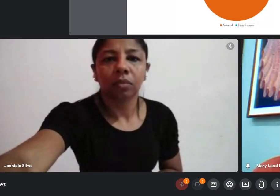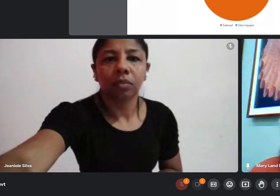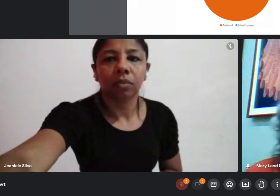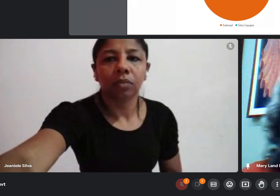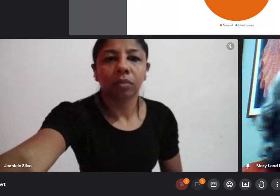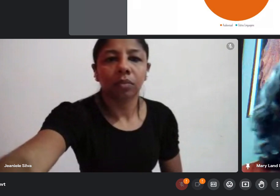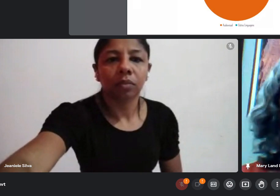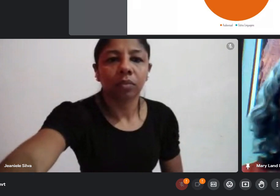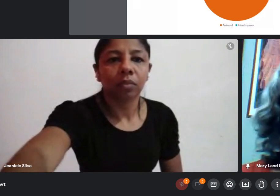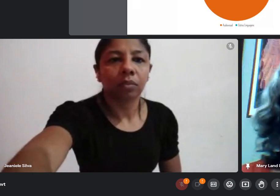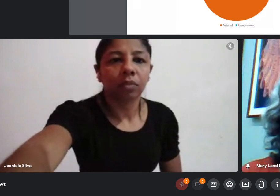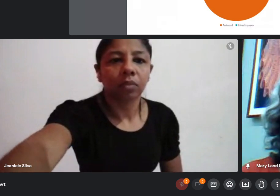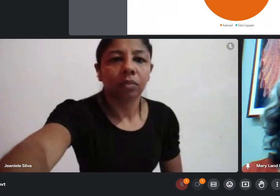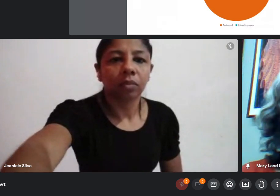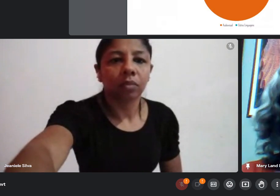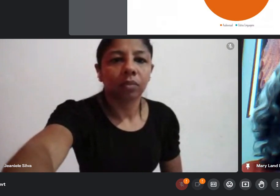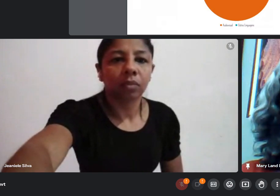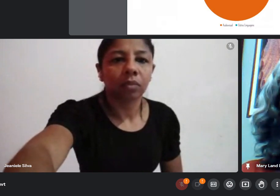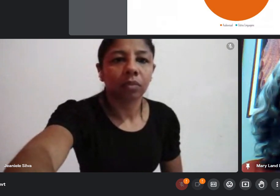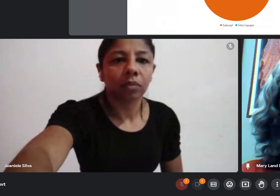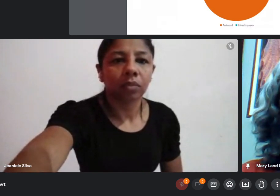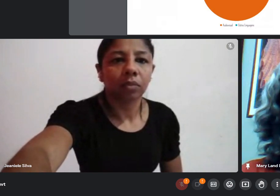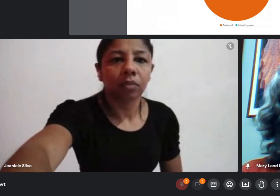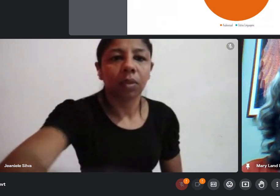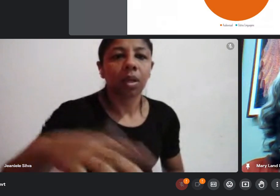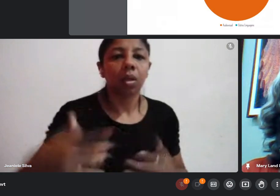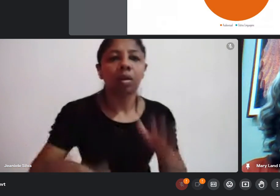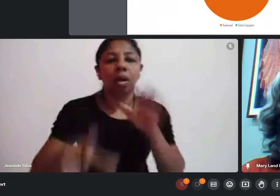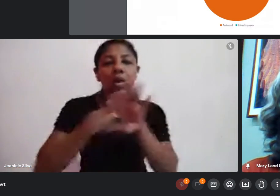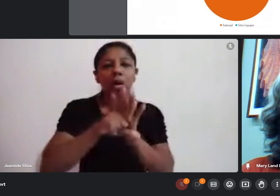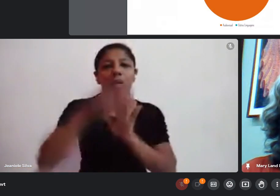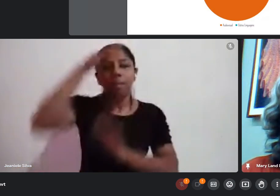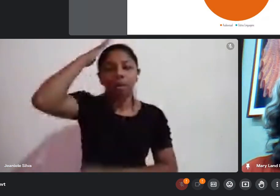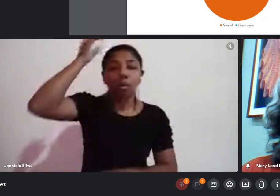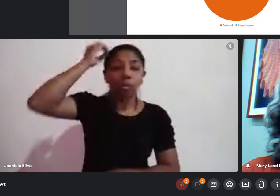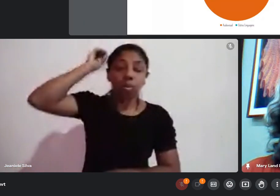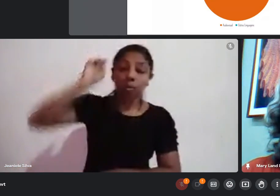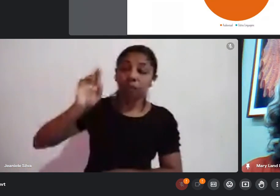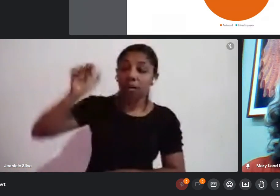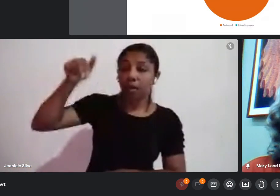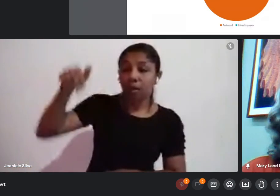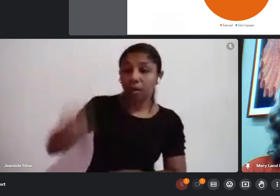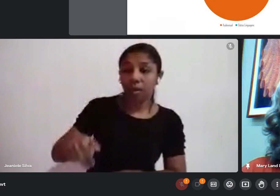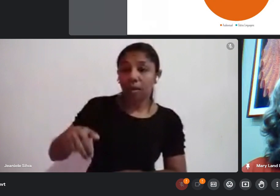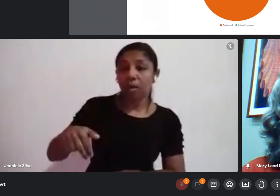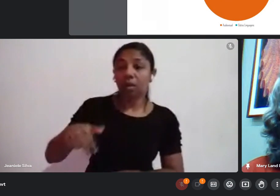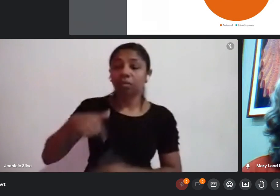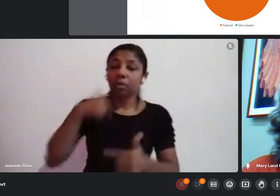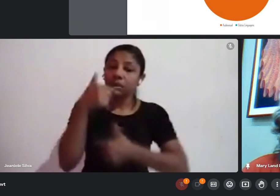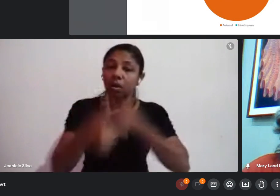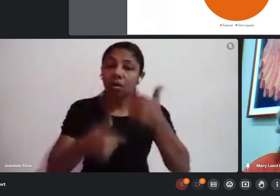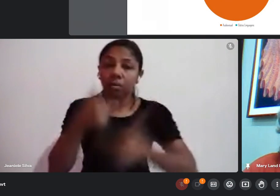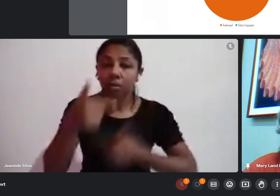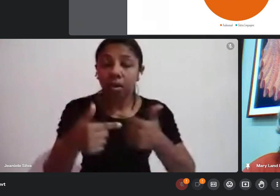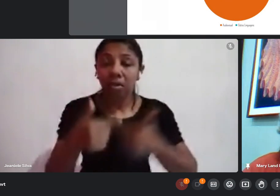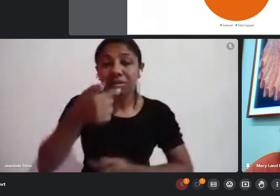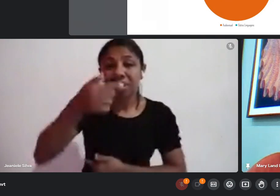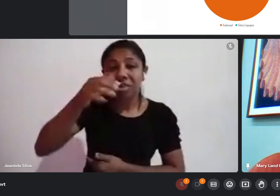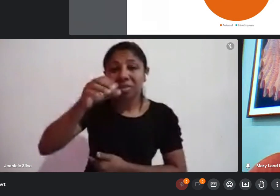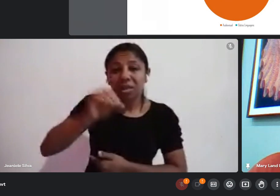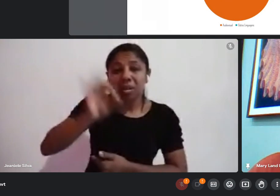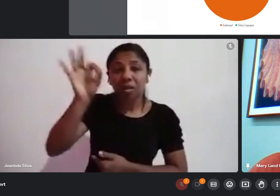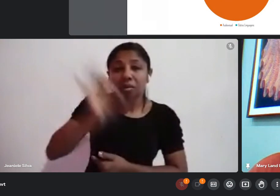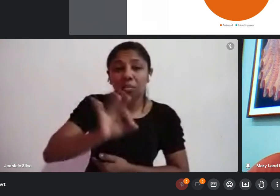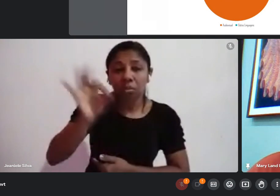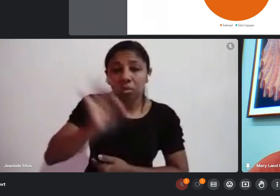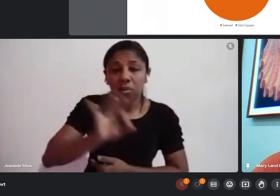E aí, a Paula Gustavo, para o Rio Grande do Norte, ela vai trabalhar com 70% para